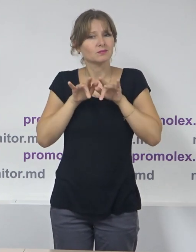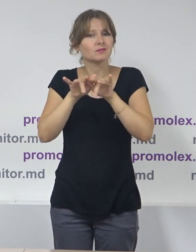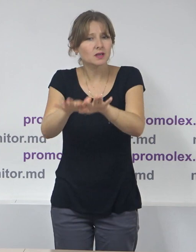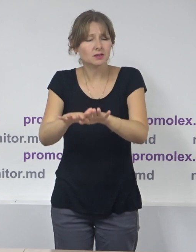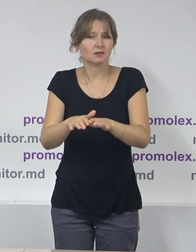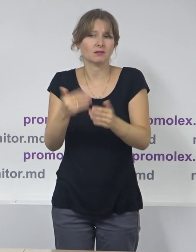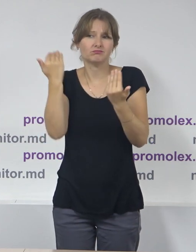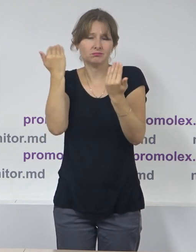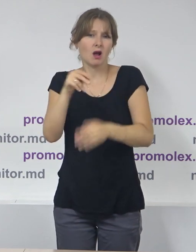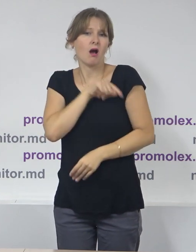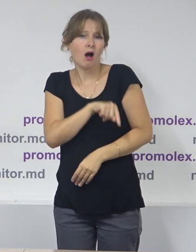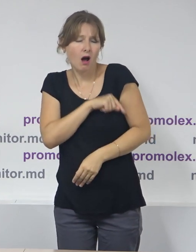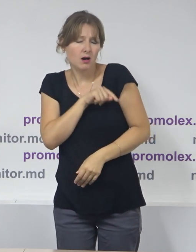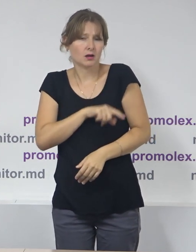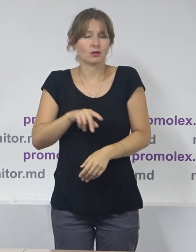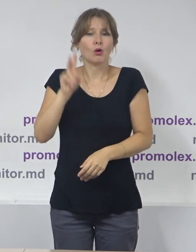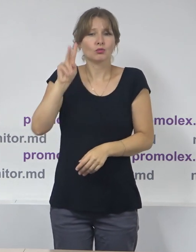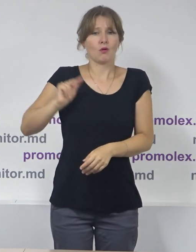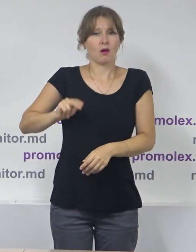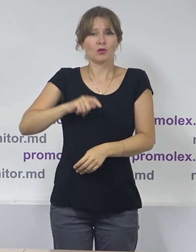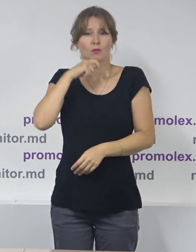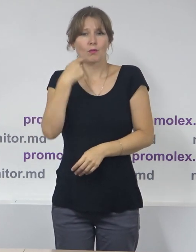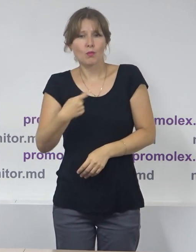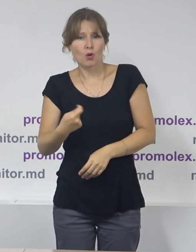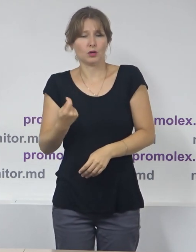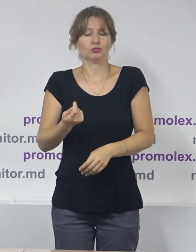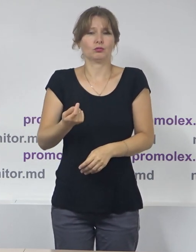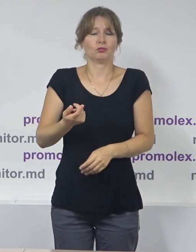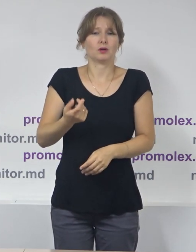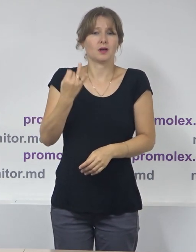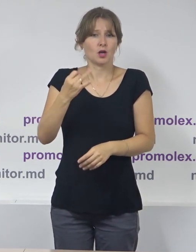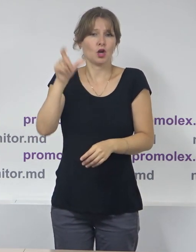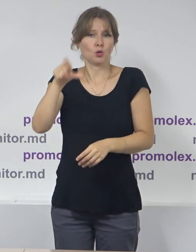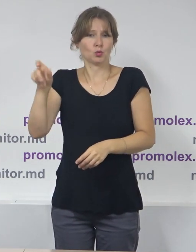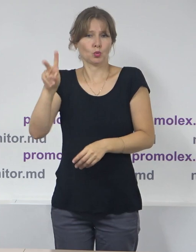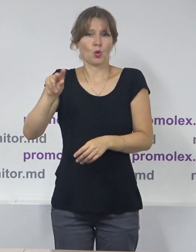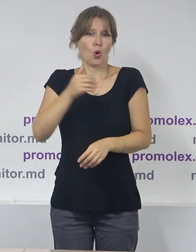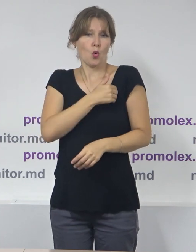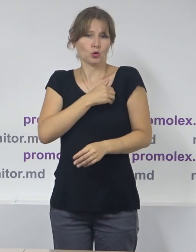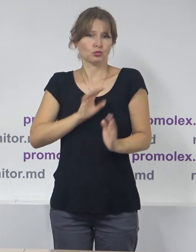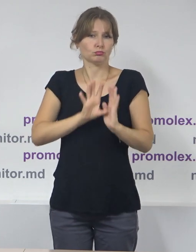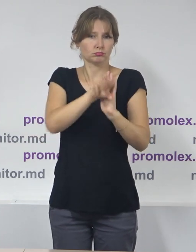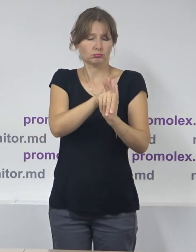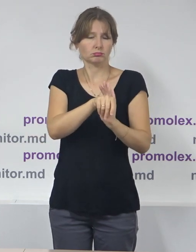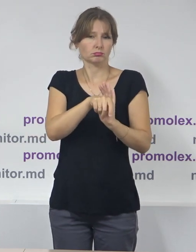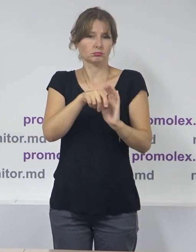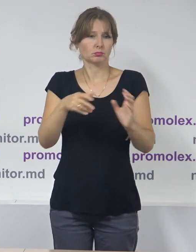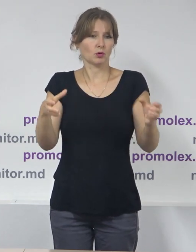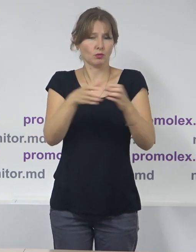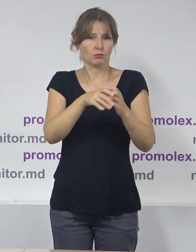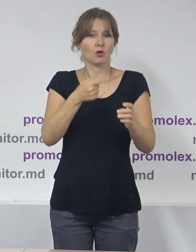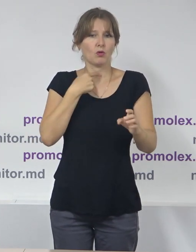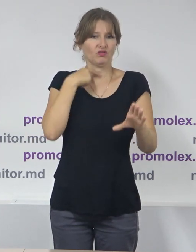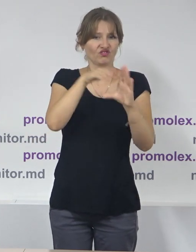specifice, caracteristice actorilor politici, actorilor electorali, dacă doriți. De asemenea, am observat